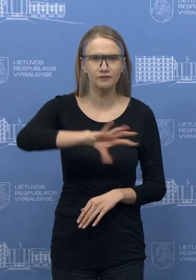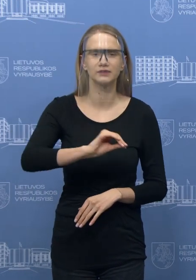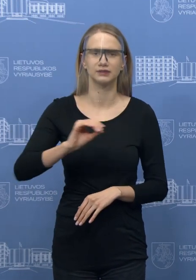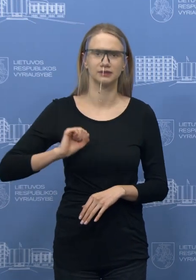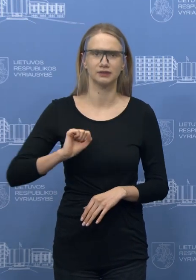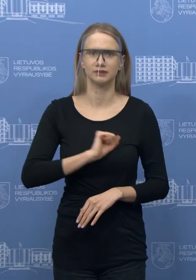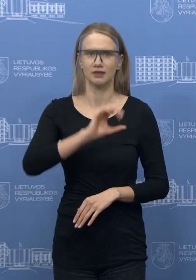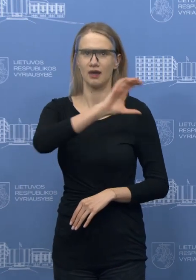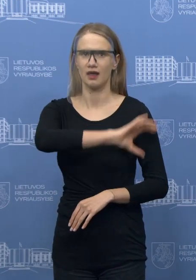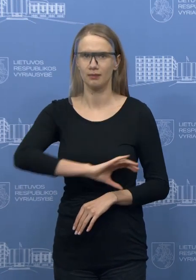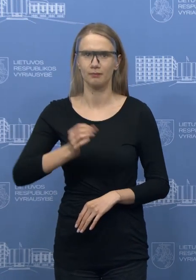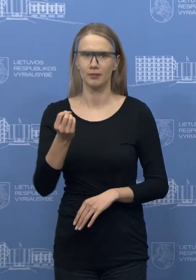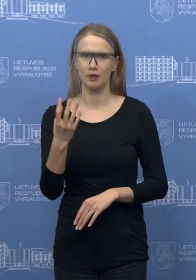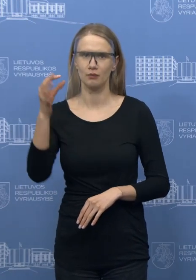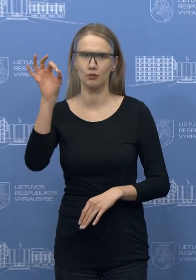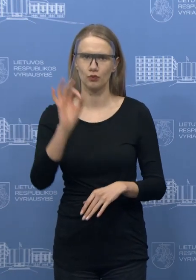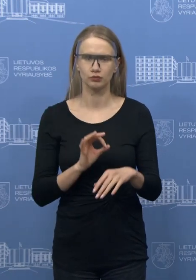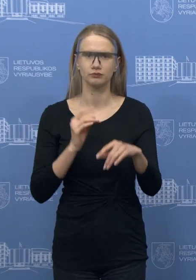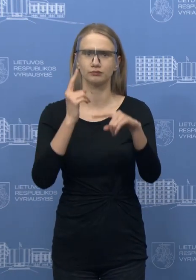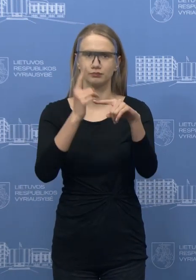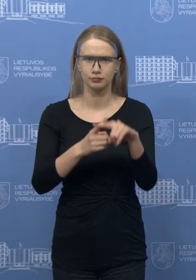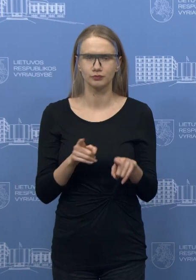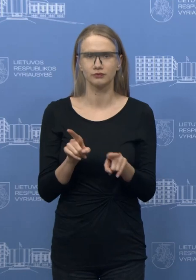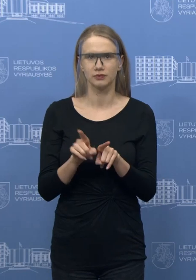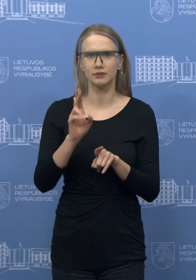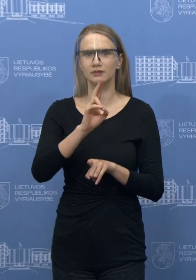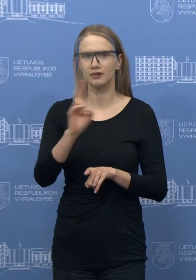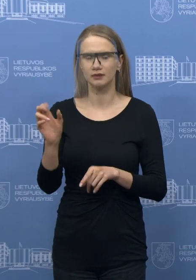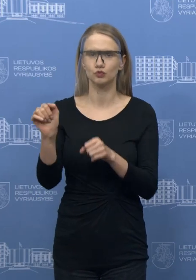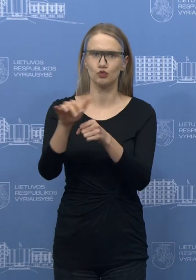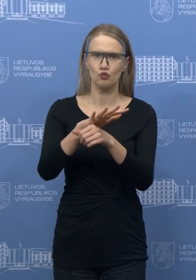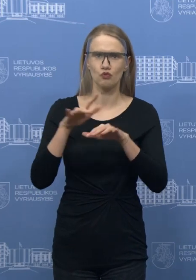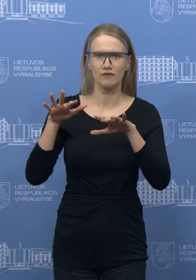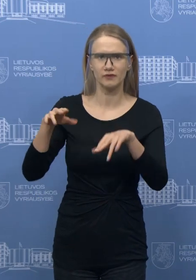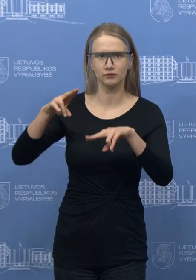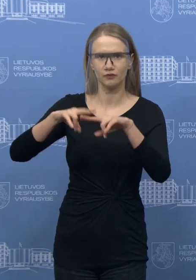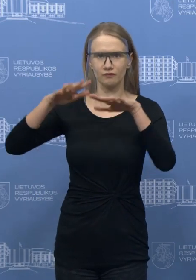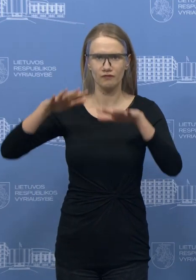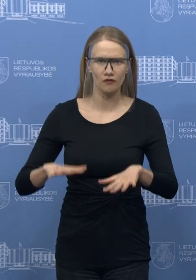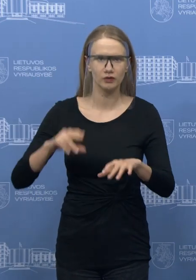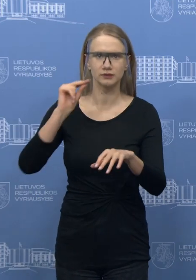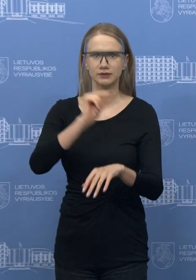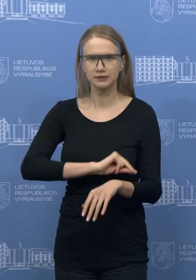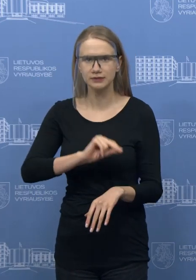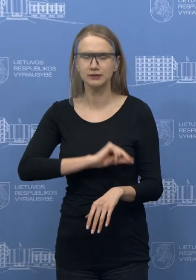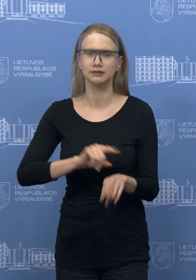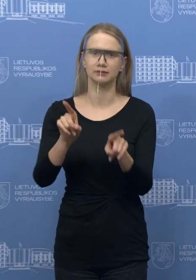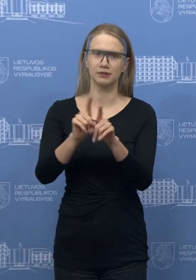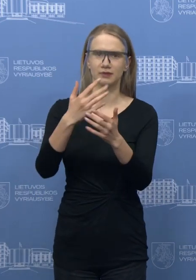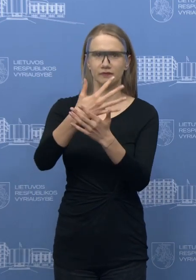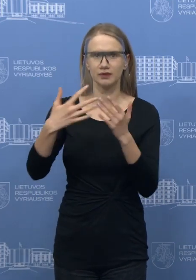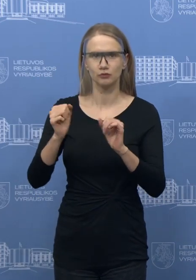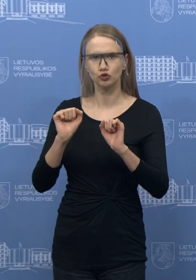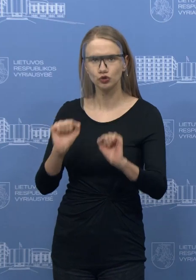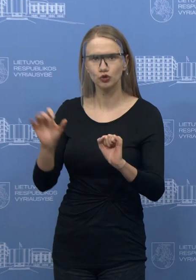procentų. Ir tiems, kas dirba žydiniuose ir tiesiogiai betarpiškai kovoja su pandemija nuo